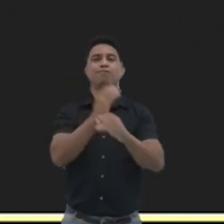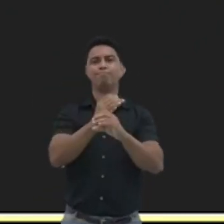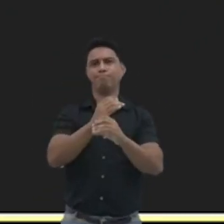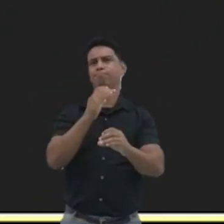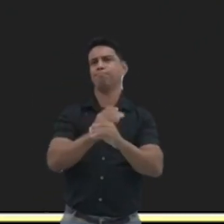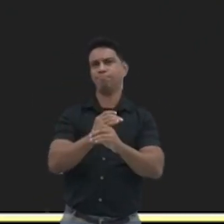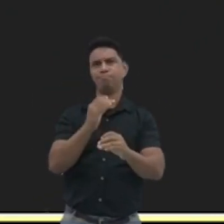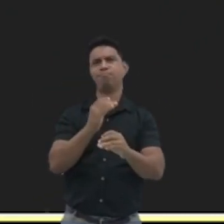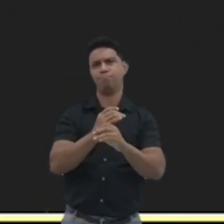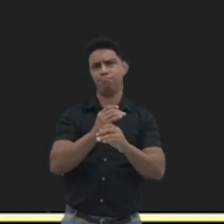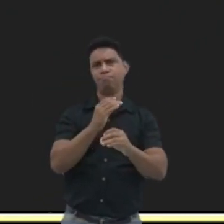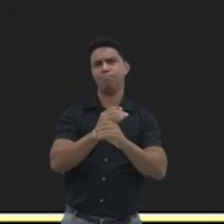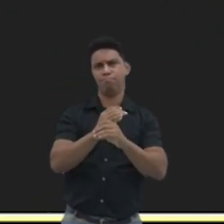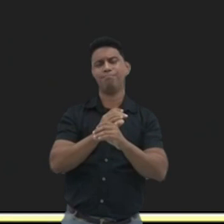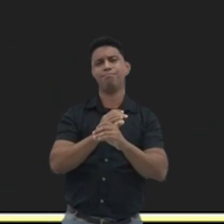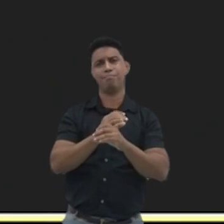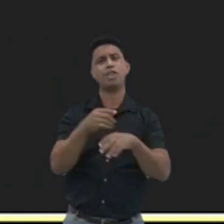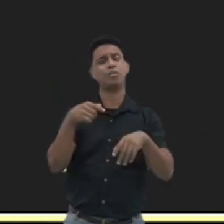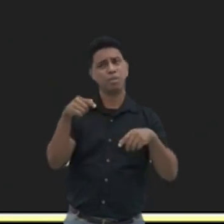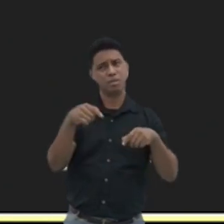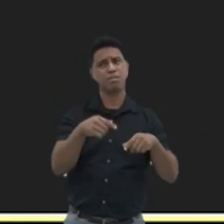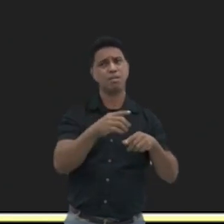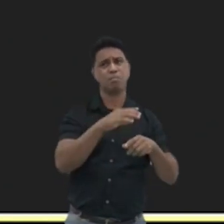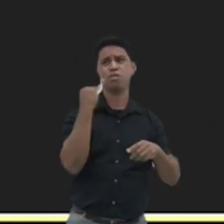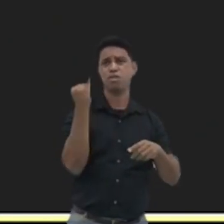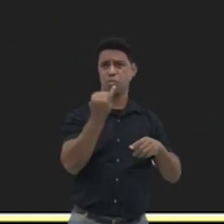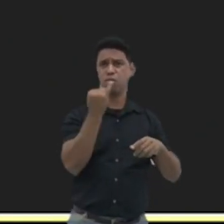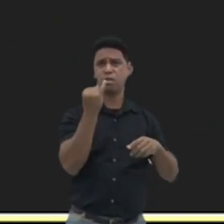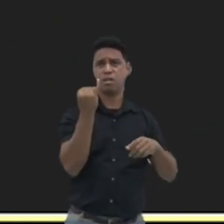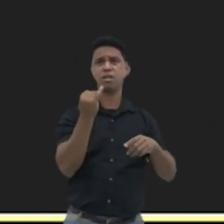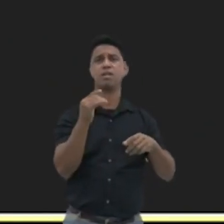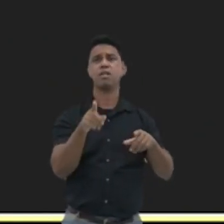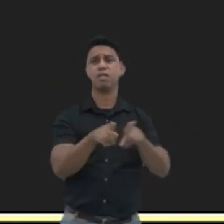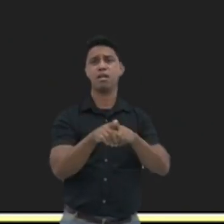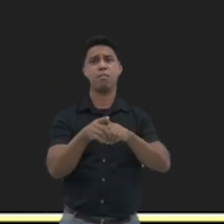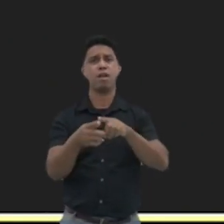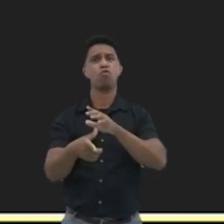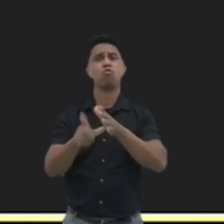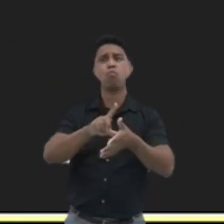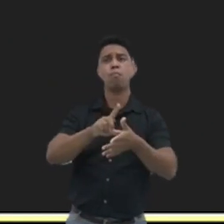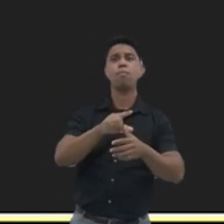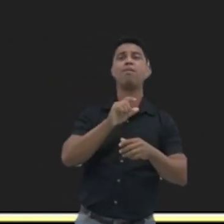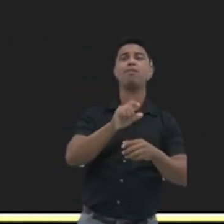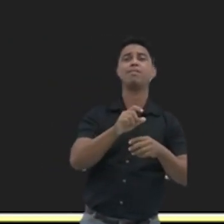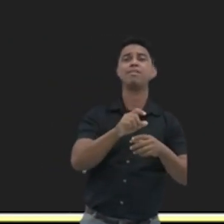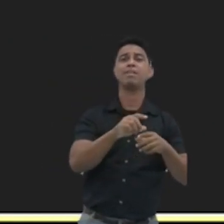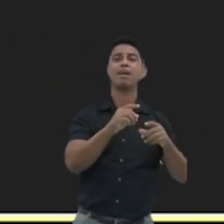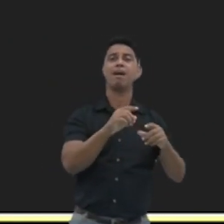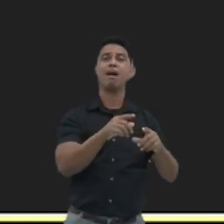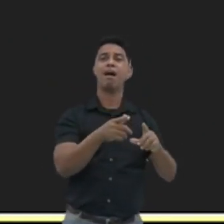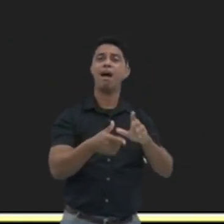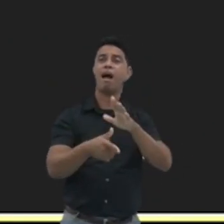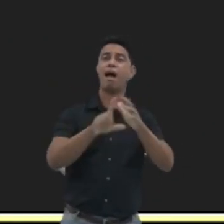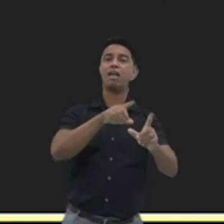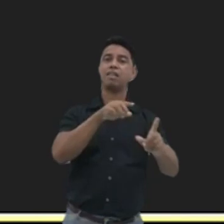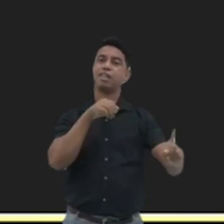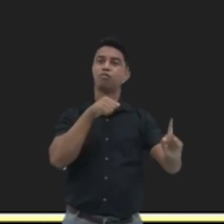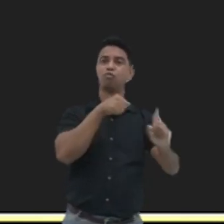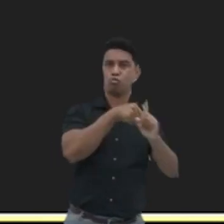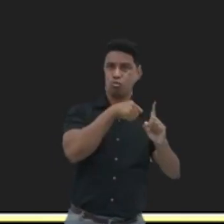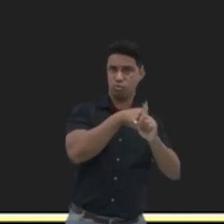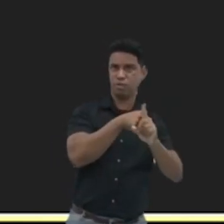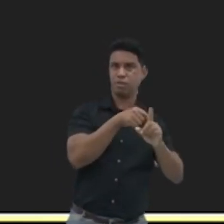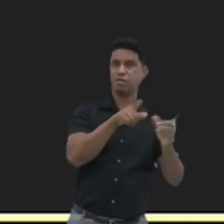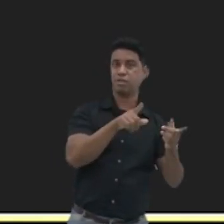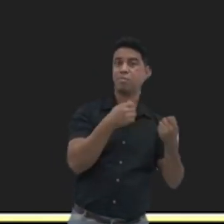importante. Também no pós-crime, na recuperação dessa vítima, termos profissionais capacitados